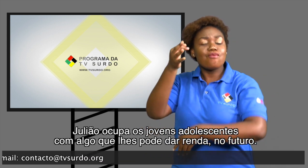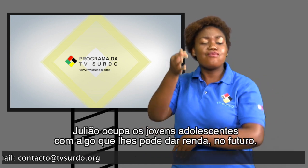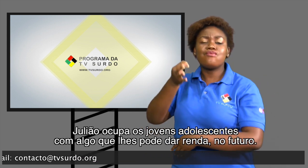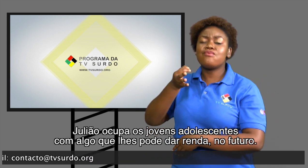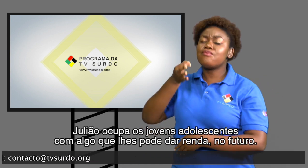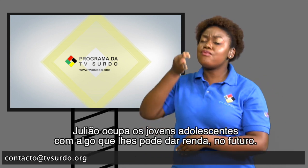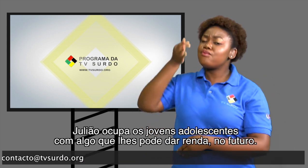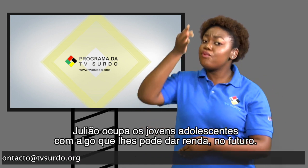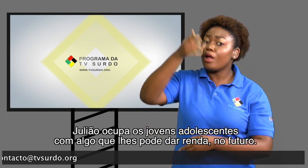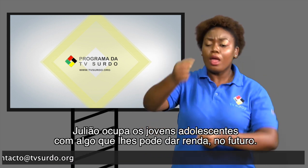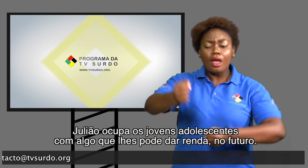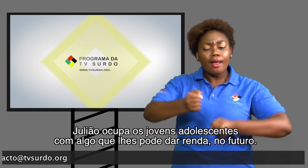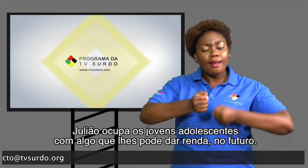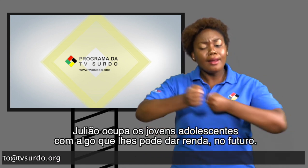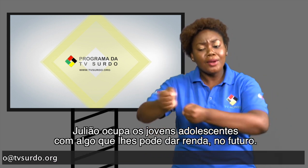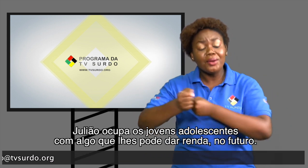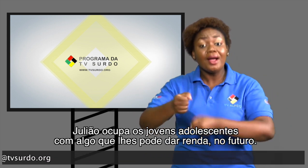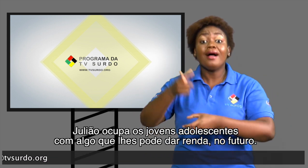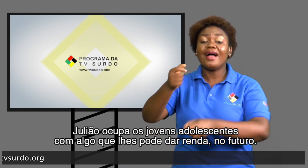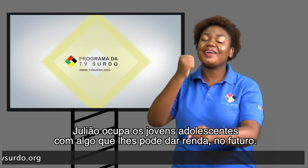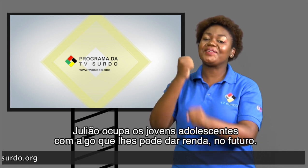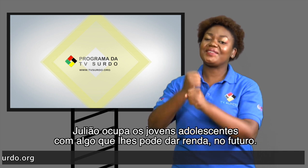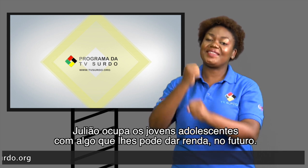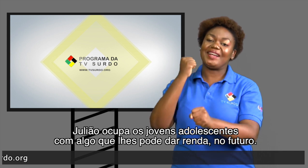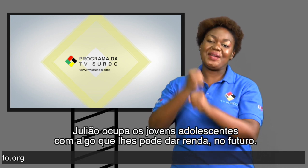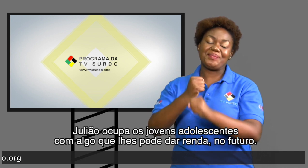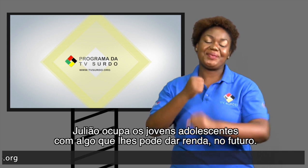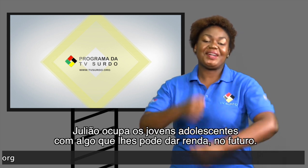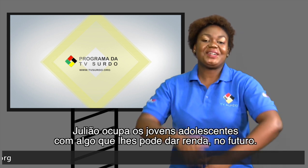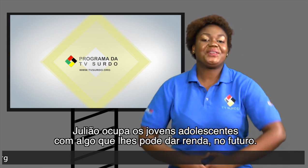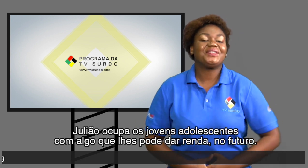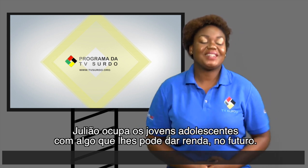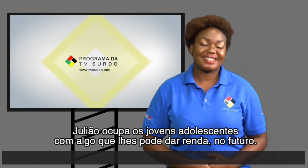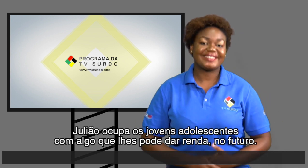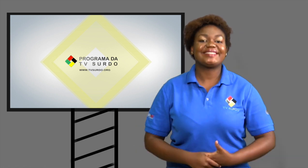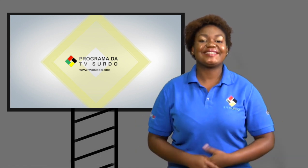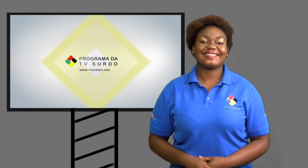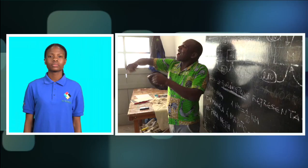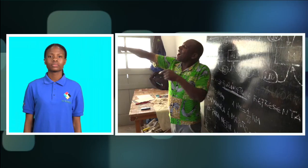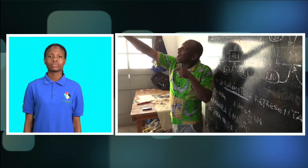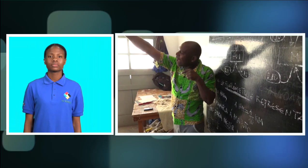os jovens adolescentes Com algo que lhes pode dar renda no futuro